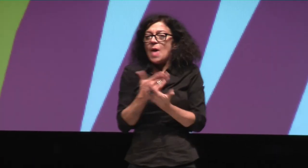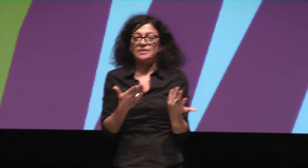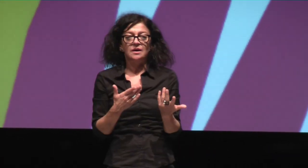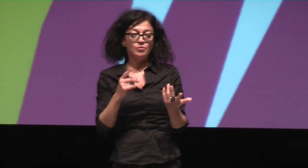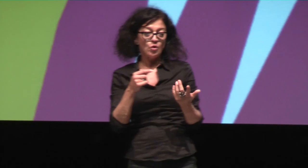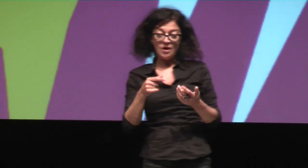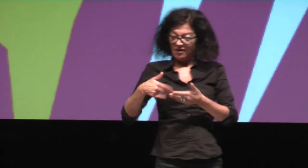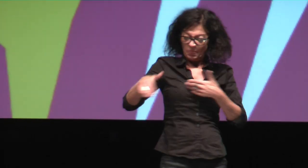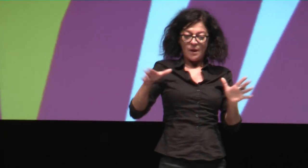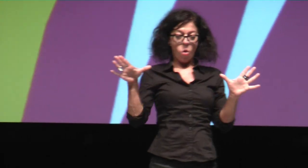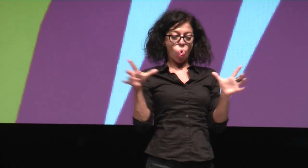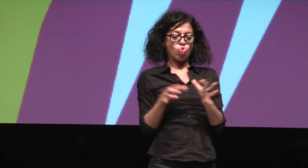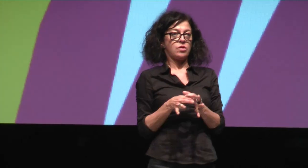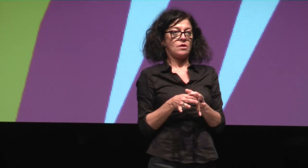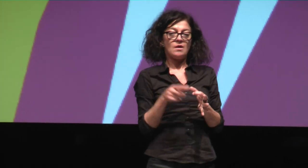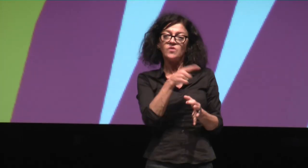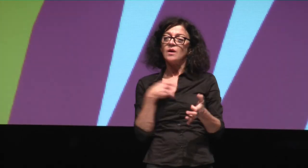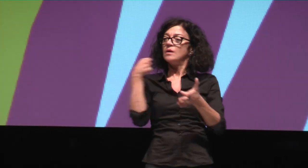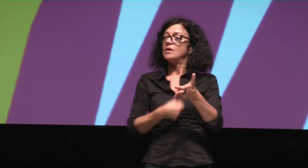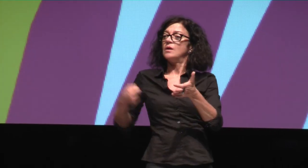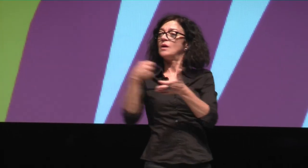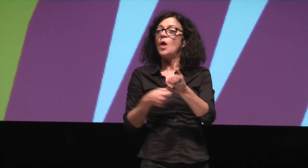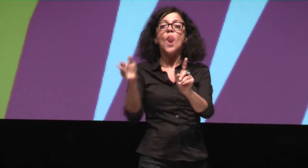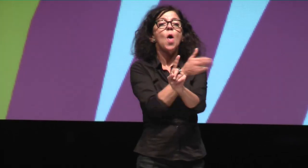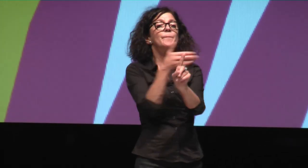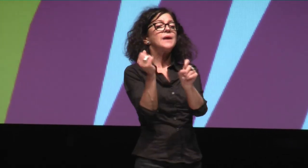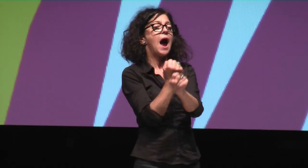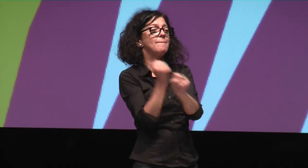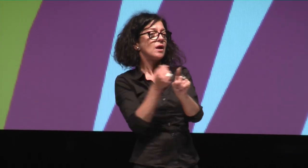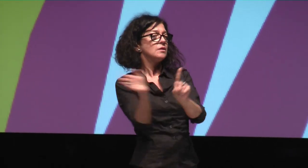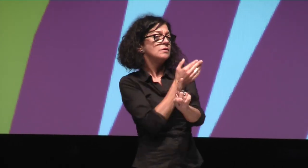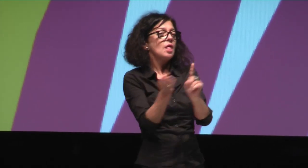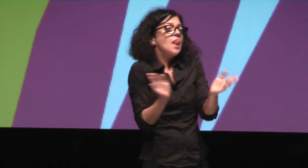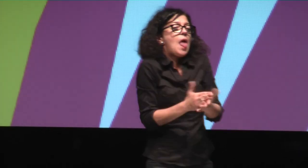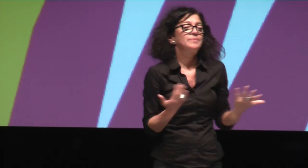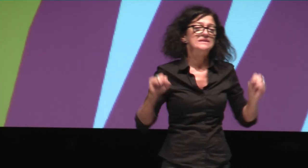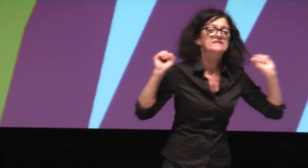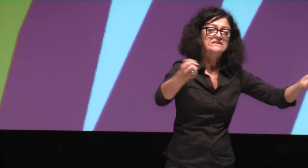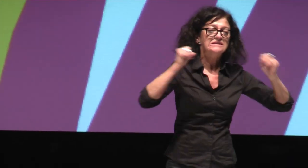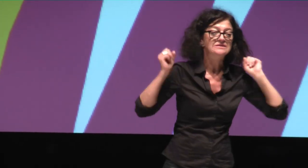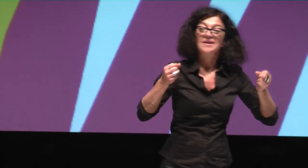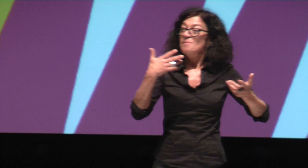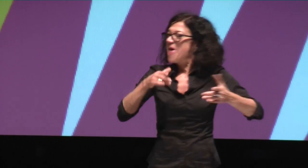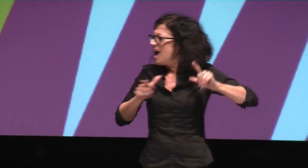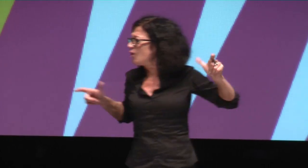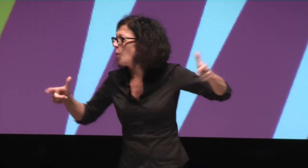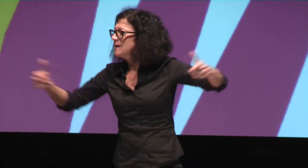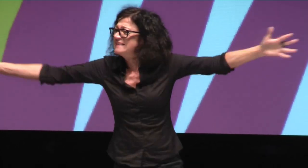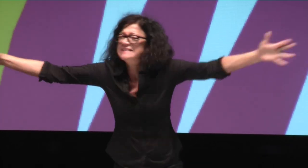wenn wir alle ausgrenzen, die